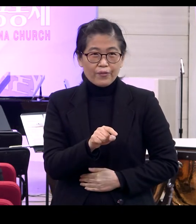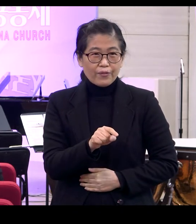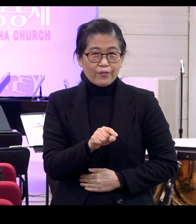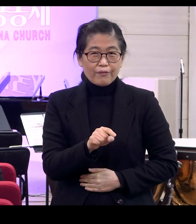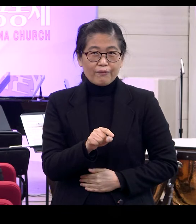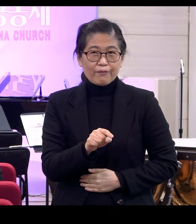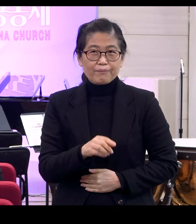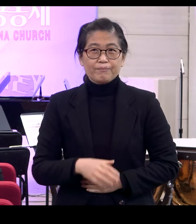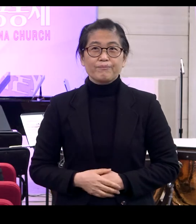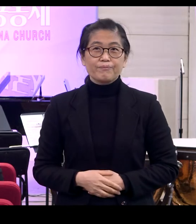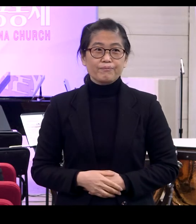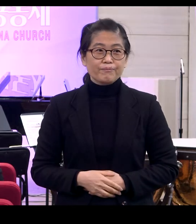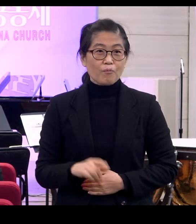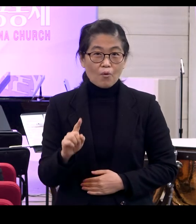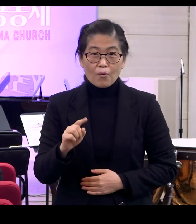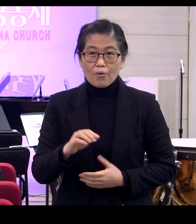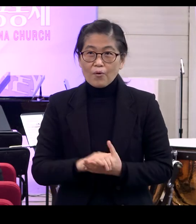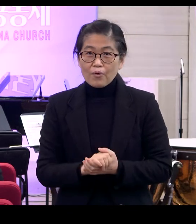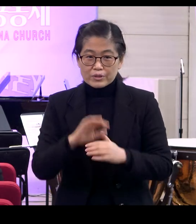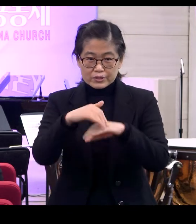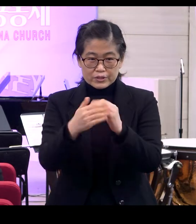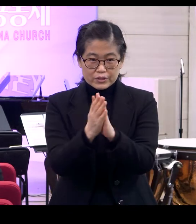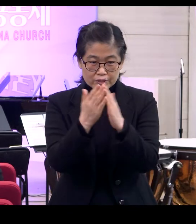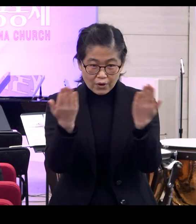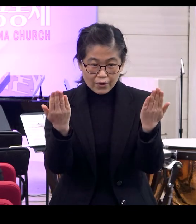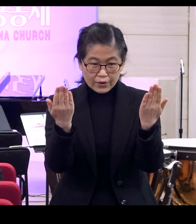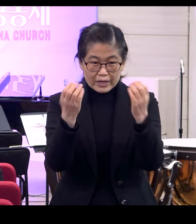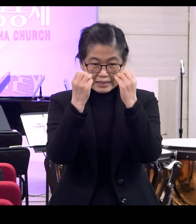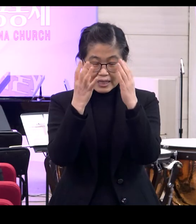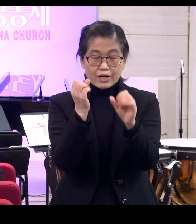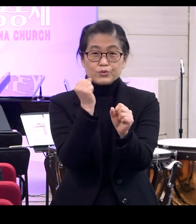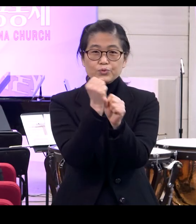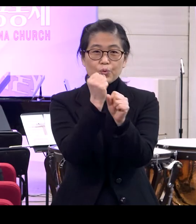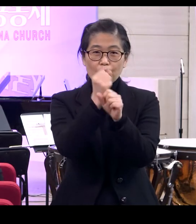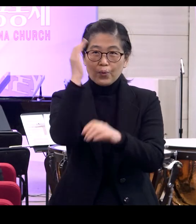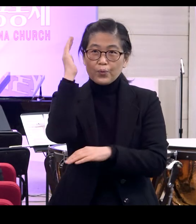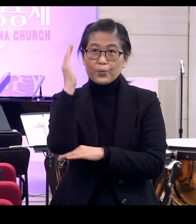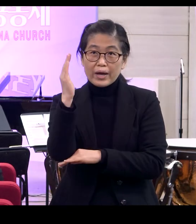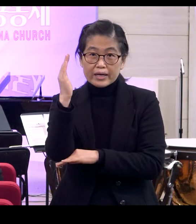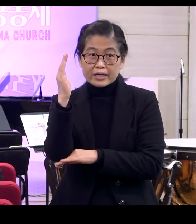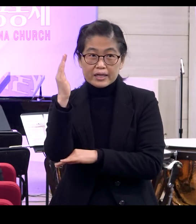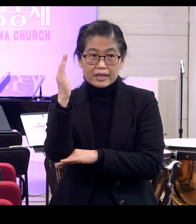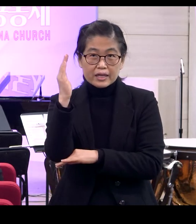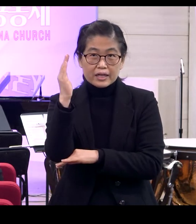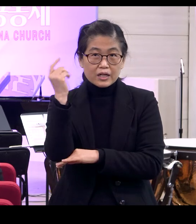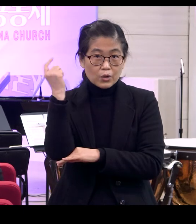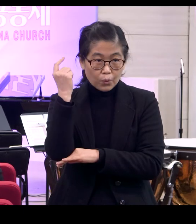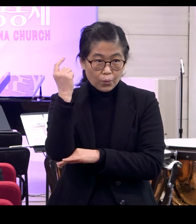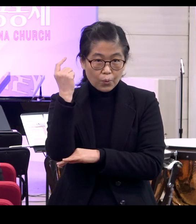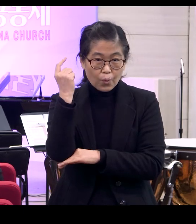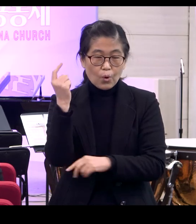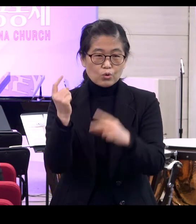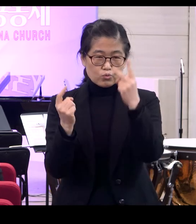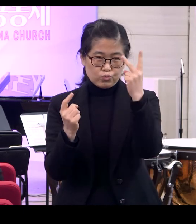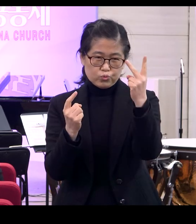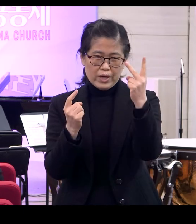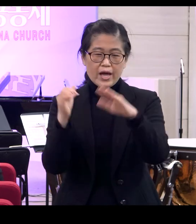이렇게 본다면 결국 성경의 이 창조 이야기를 보면서 우리는 다음 두 가지의 결론을 내릴 수가